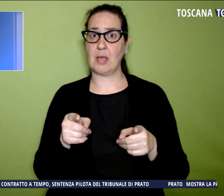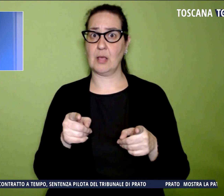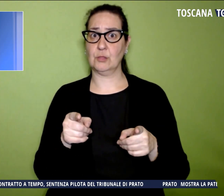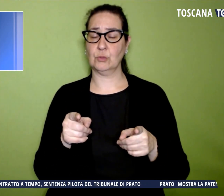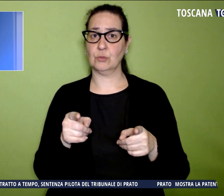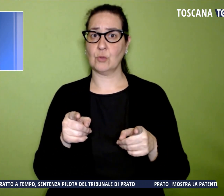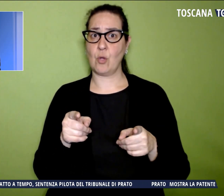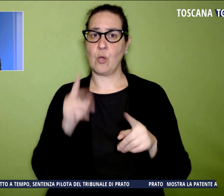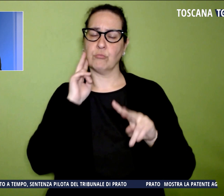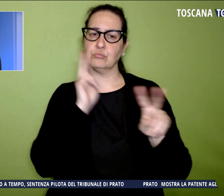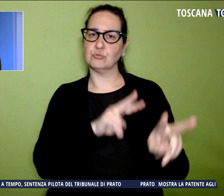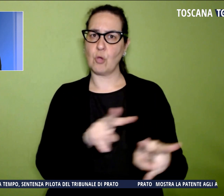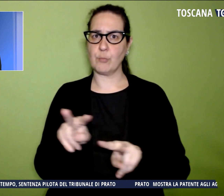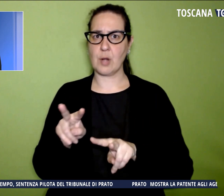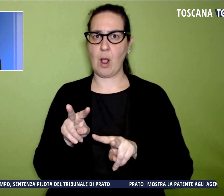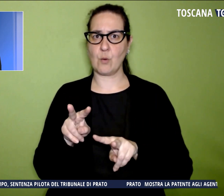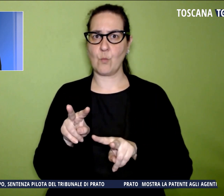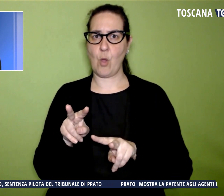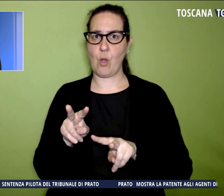sopralluogo sull'arengario.